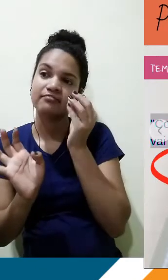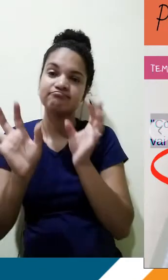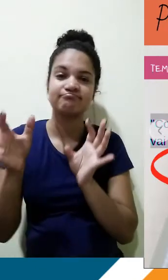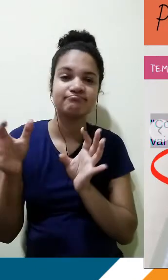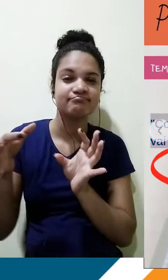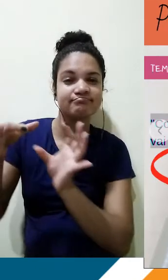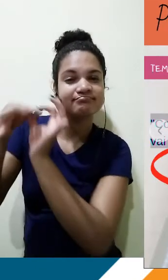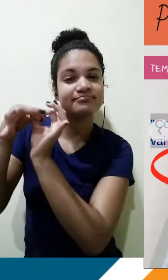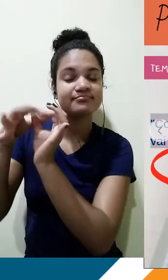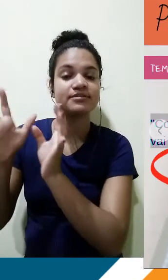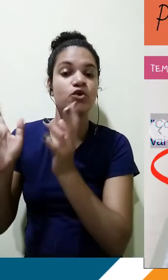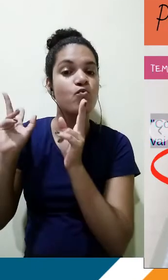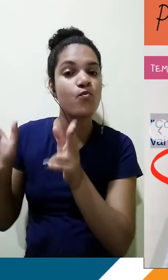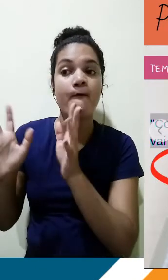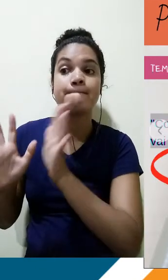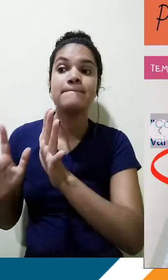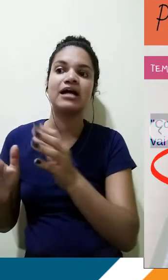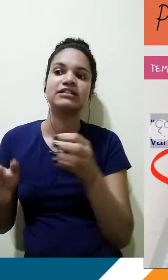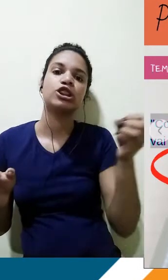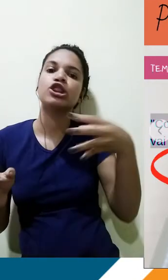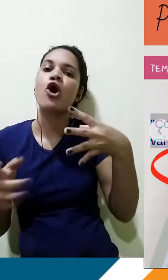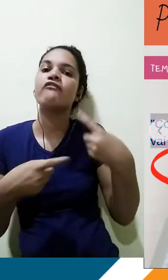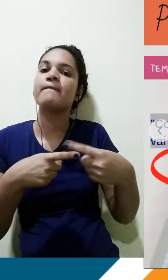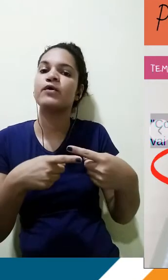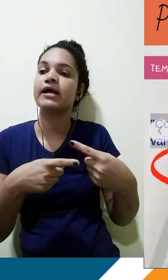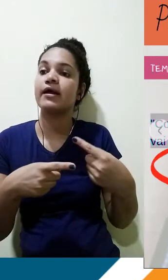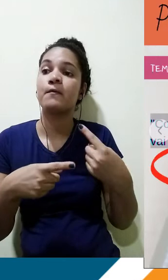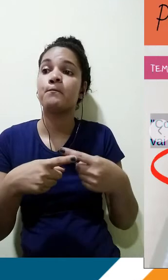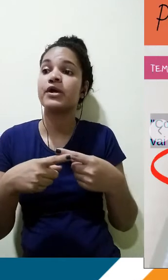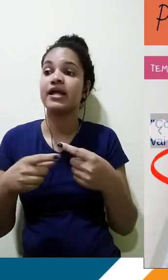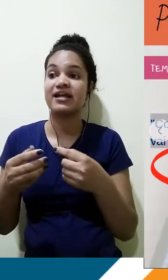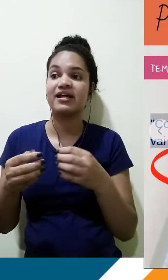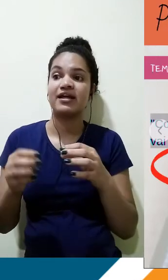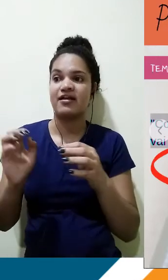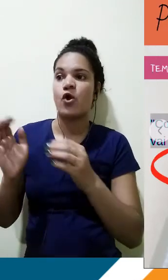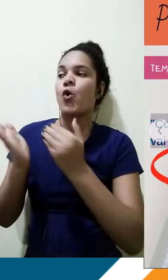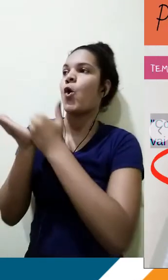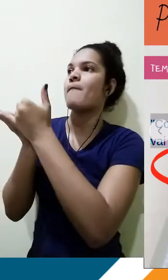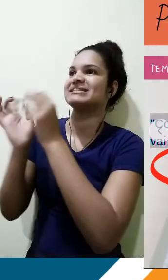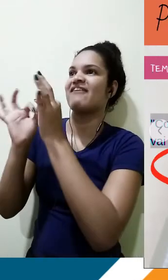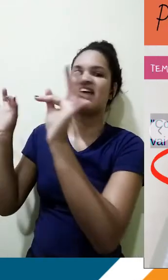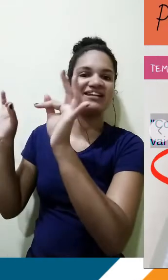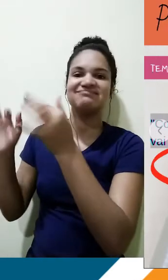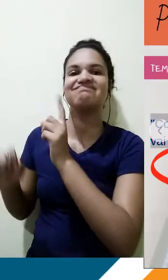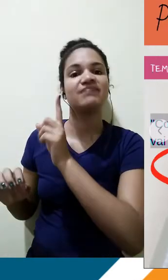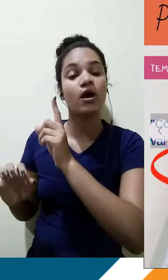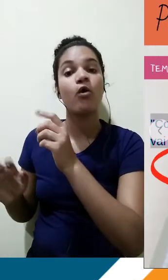diferença? Por eu chamo de contextualização nova? Por que essa primeira partezinha aqui? Ao invés de eu começar com a frase, eu primeiro indico quem foi esse